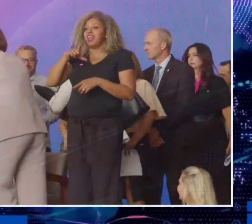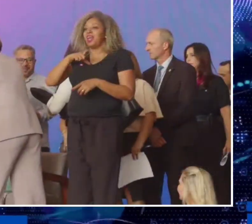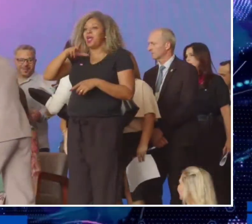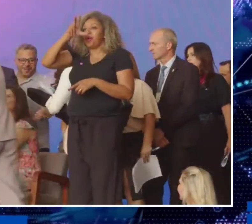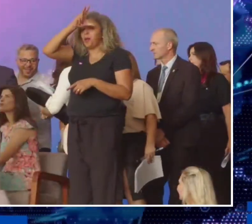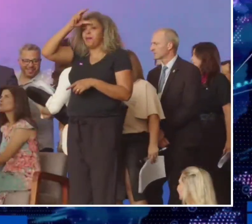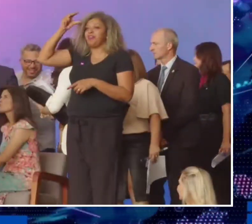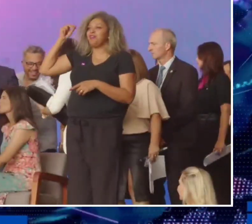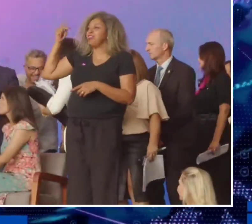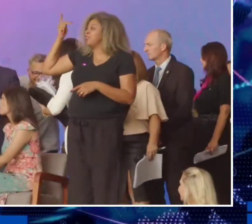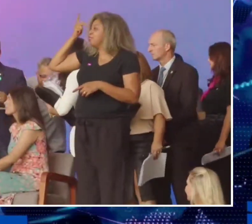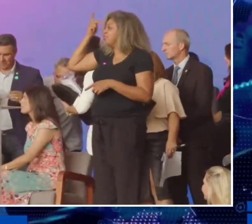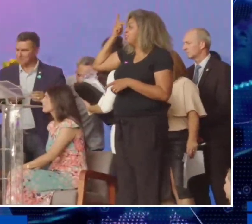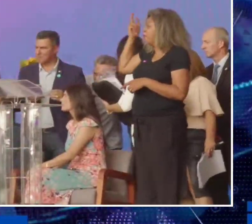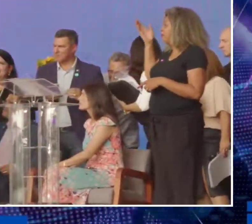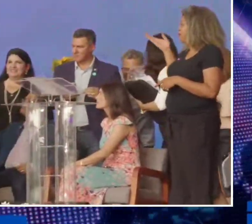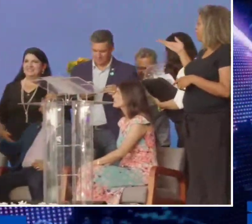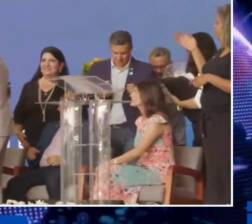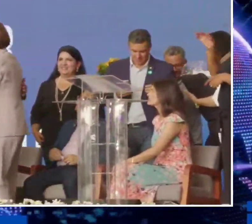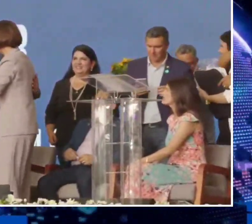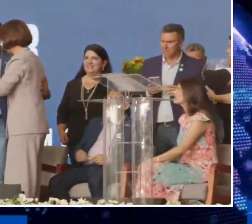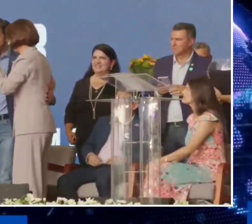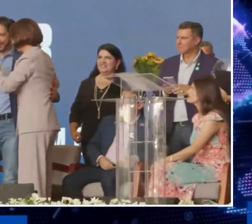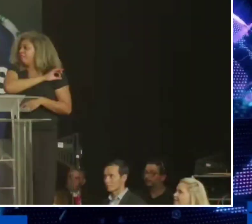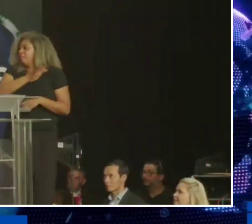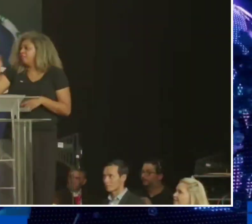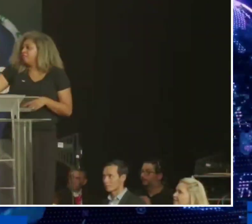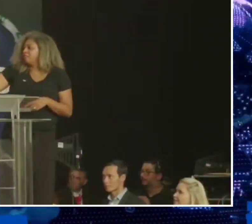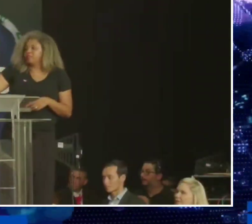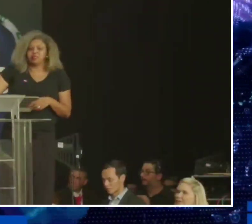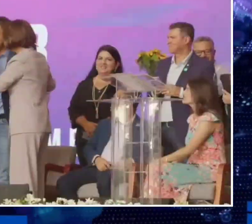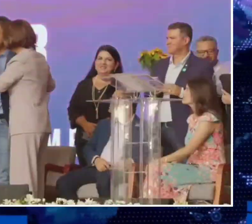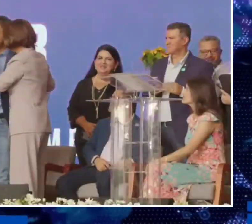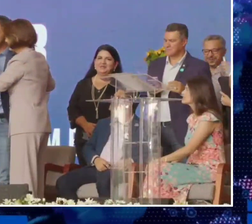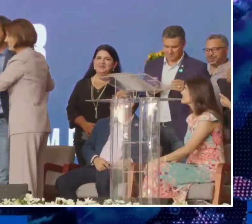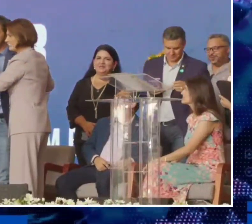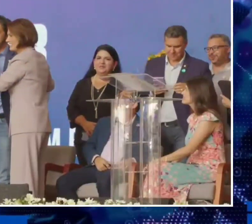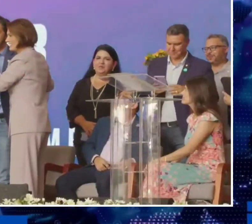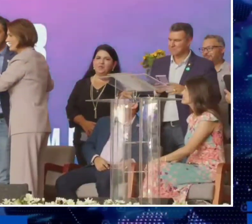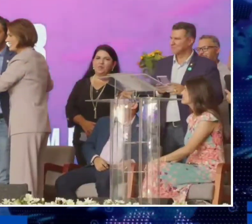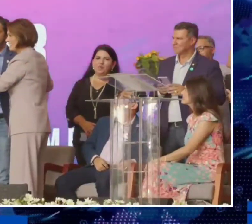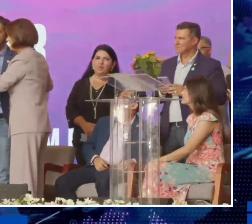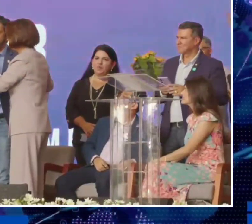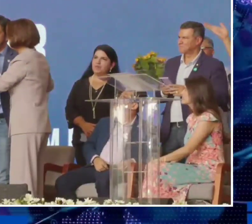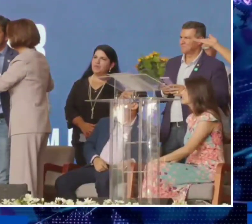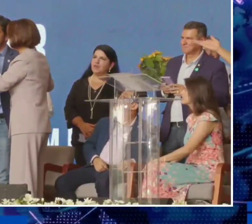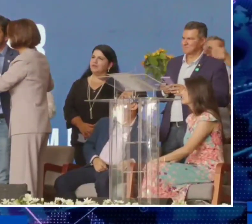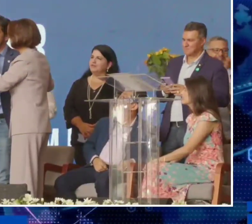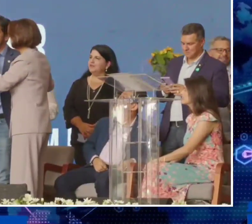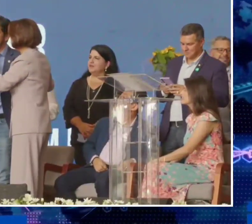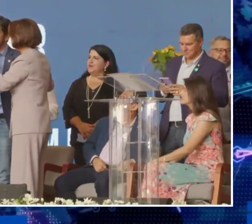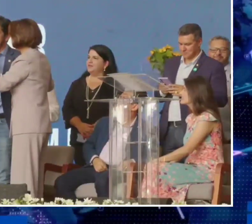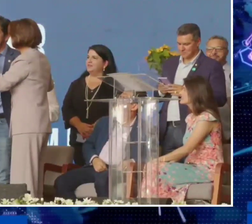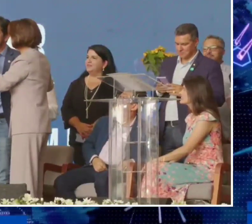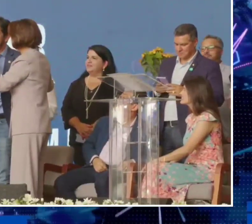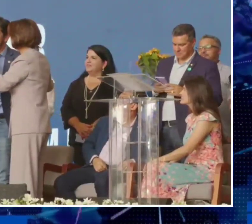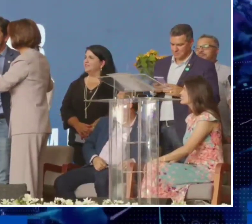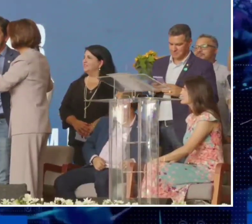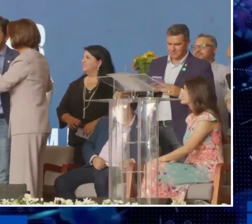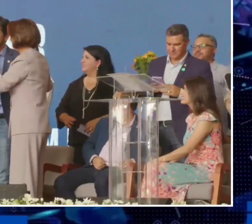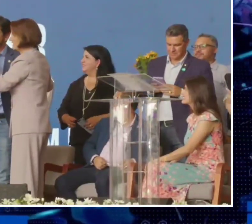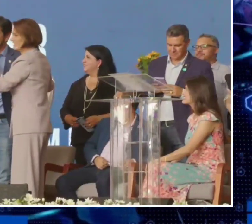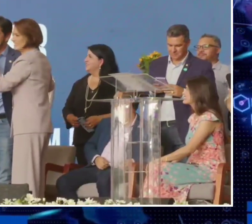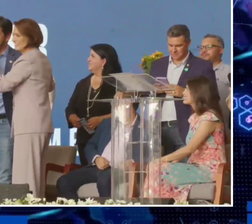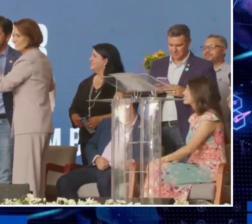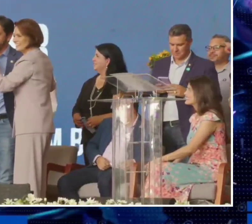Prefeito, me ajuda aqui com as caravanas, prefeito. Fala aqui. Caravana, aqui a gente tem São Paulo inteiro, Michele. Tem Zona